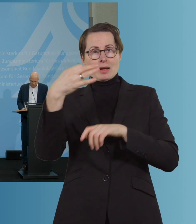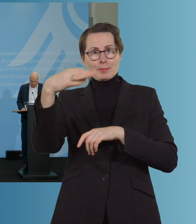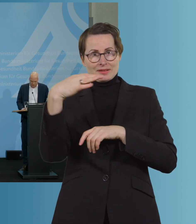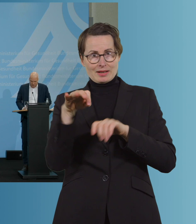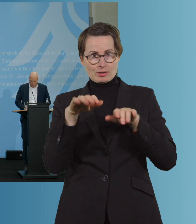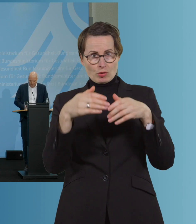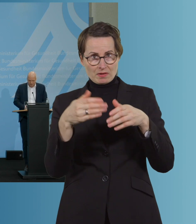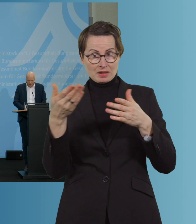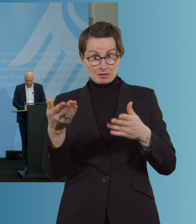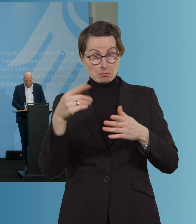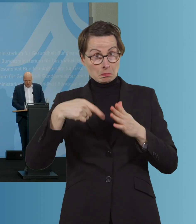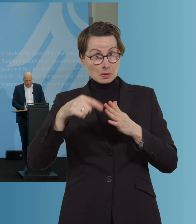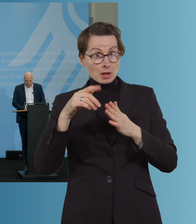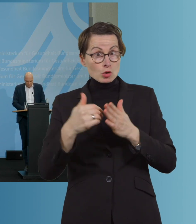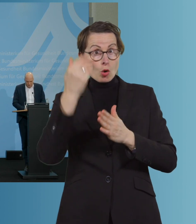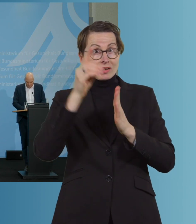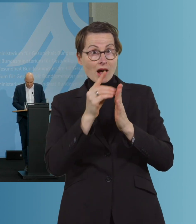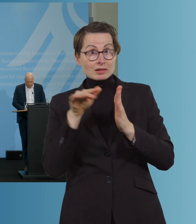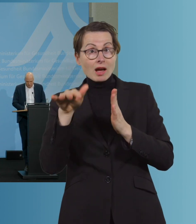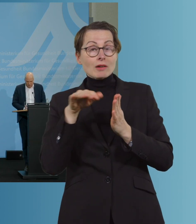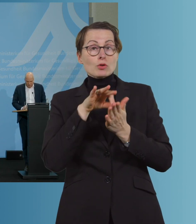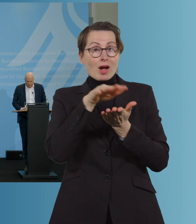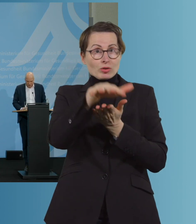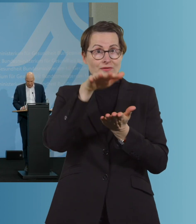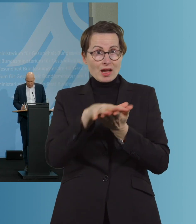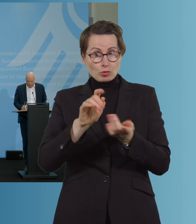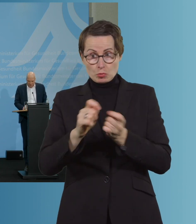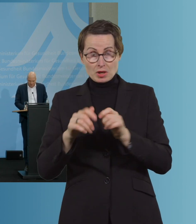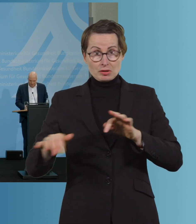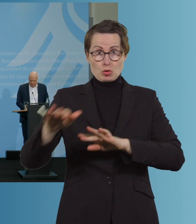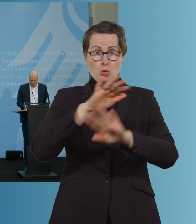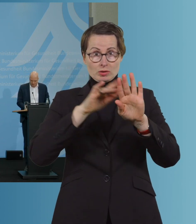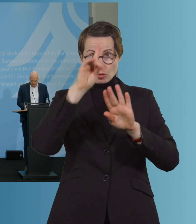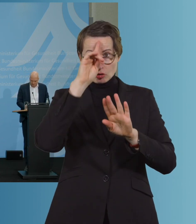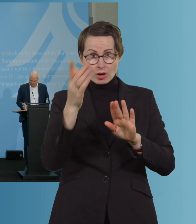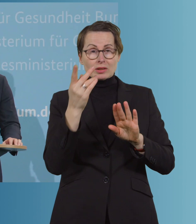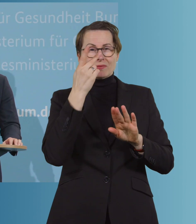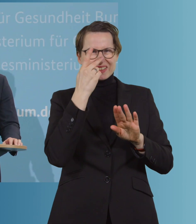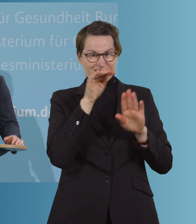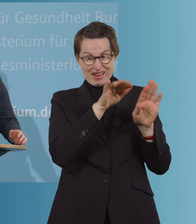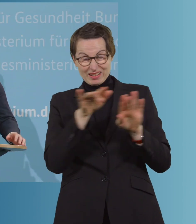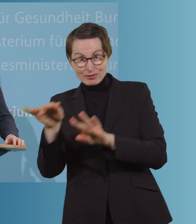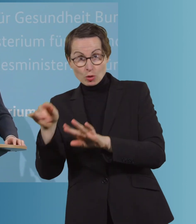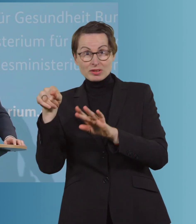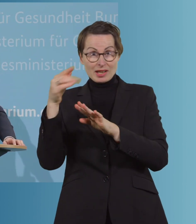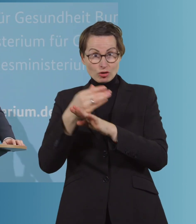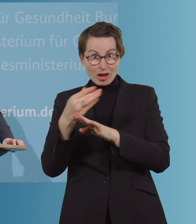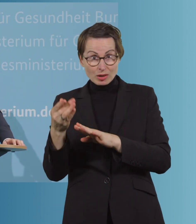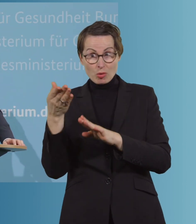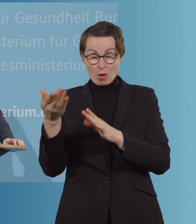in Deutschland erwartet? Und wie wichtig ist dieser Aspekt für die Entscheidung über einen längeren Lockdown? Wir haben ja am Freitag vorgestellt, das Robert-Koch